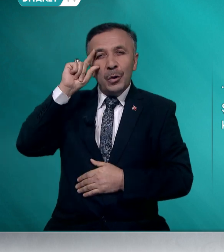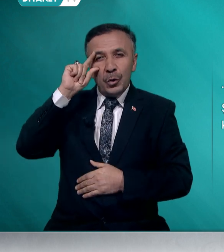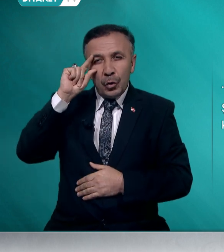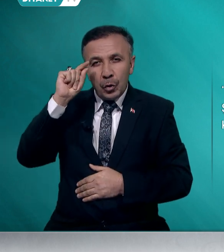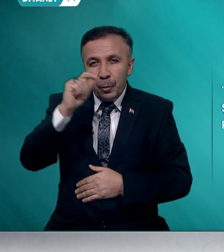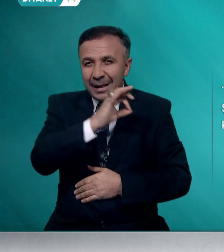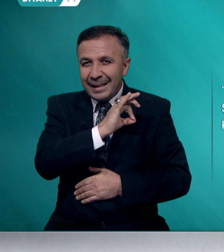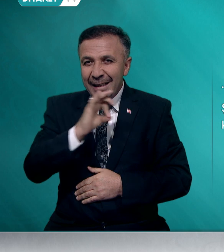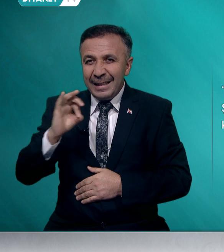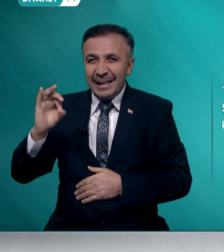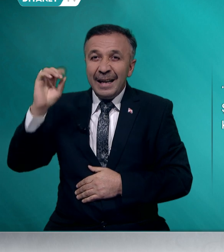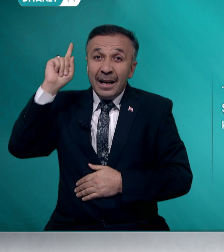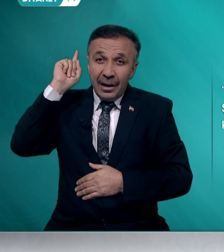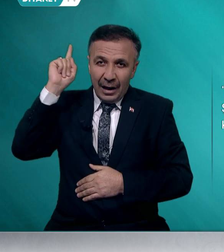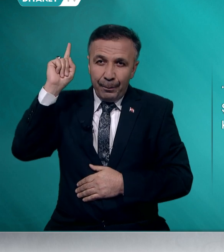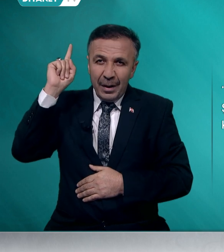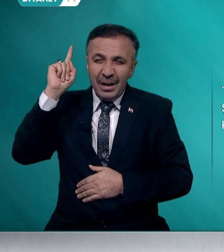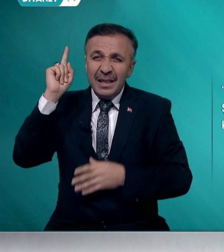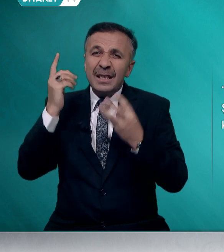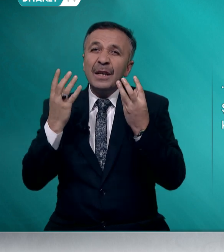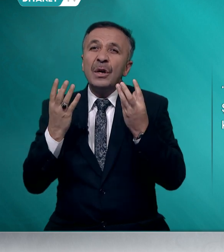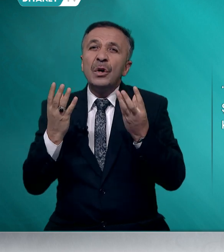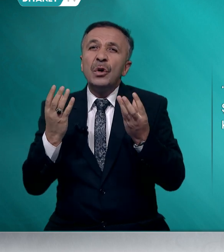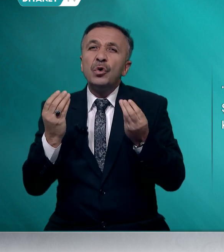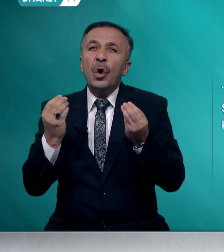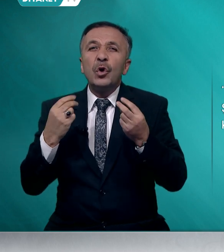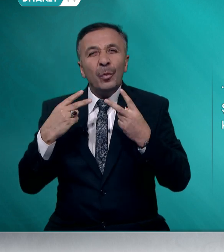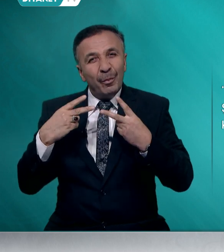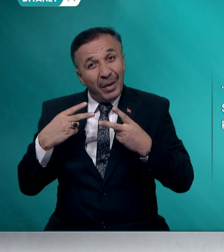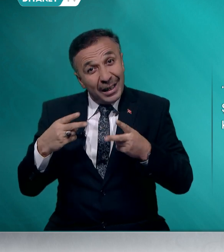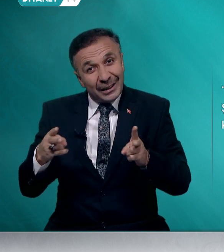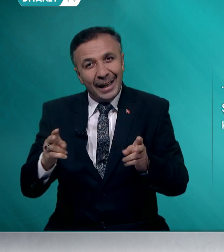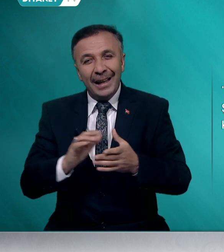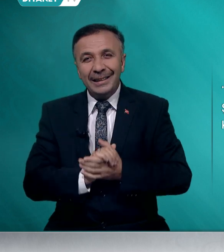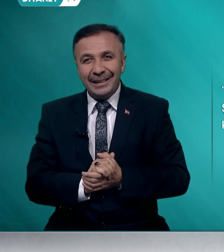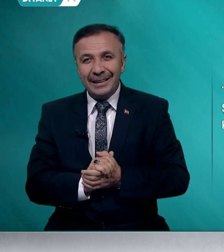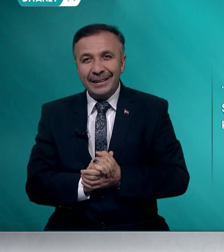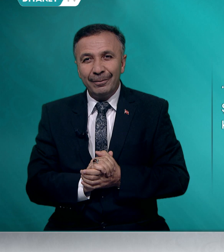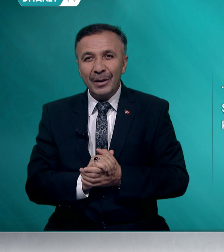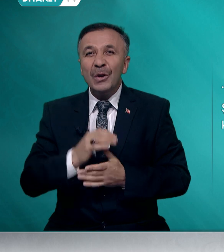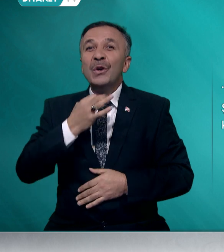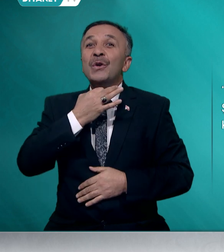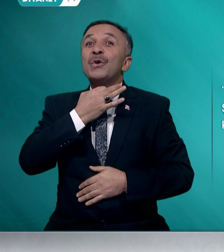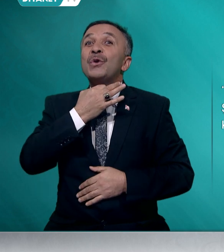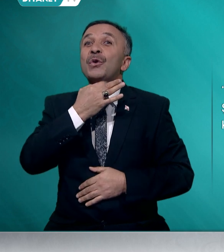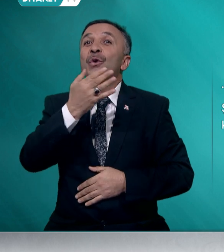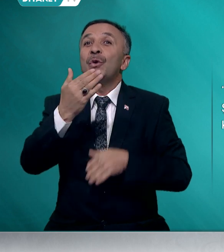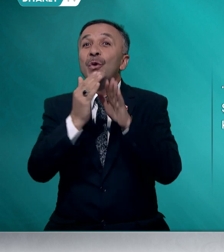Şüphesiz Rabbimiz çok bağışlayandır. Şükrün